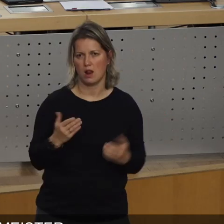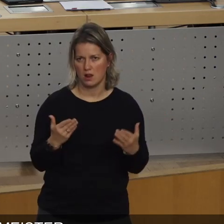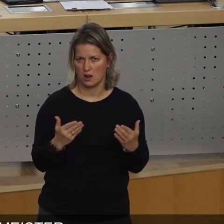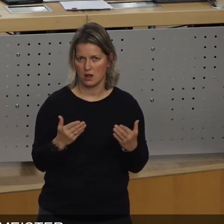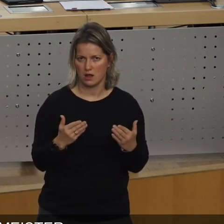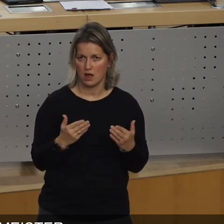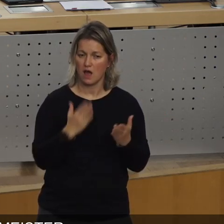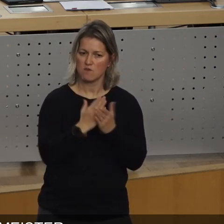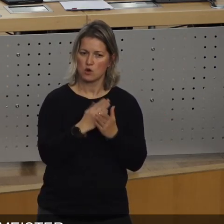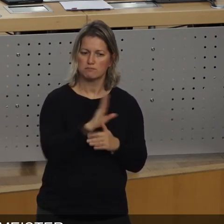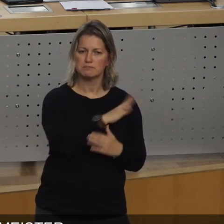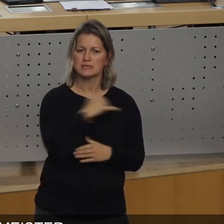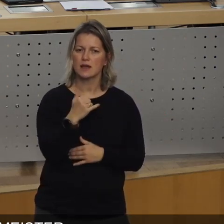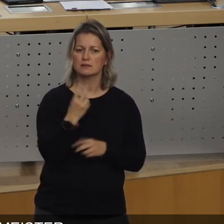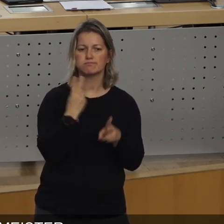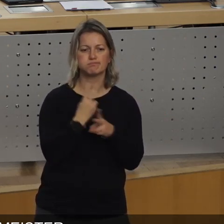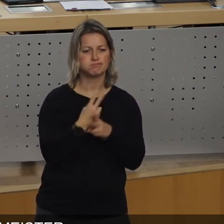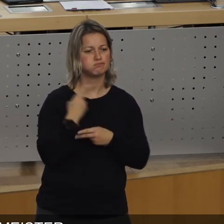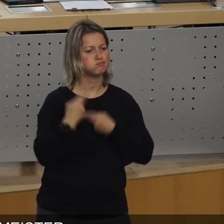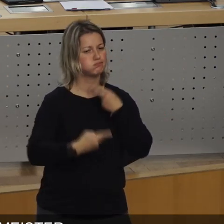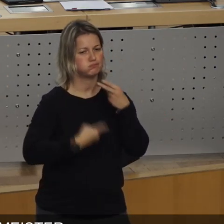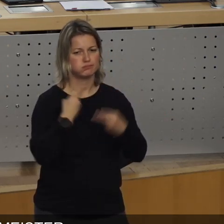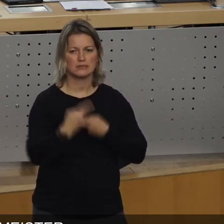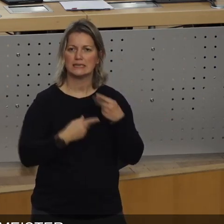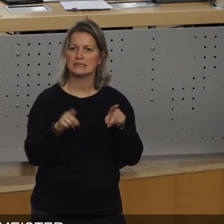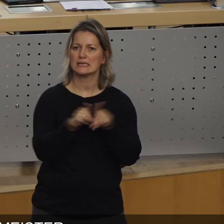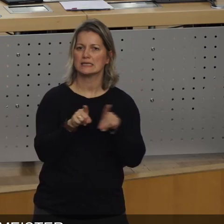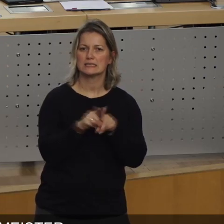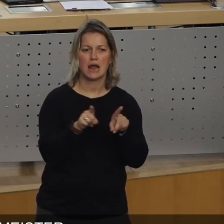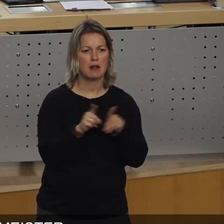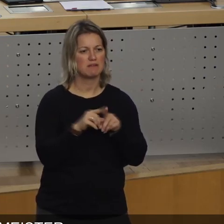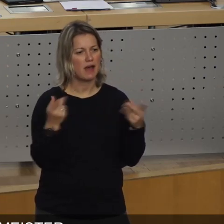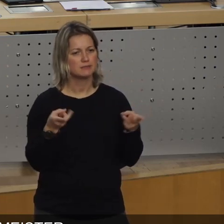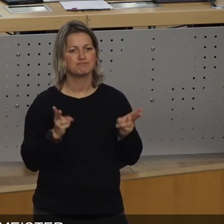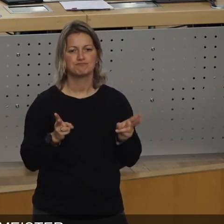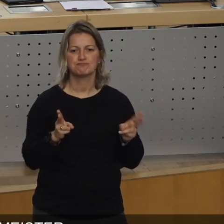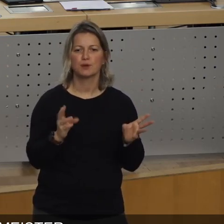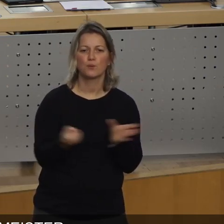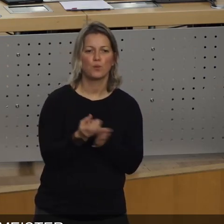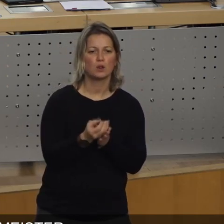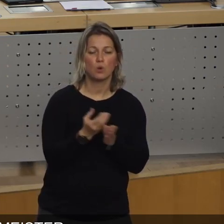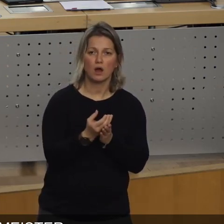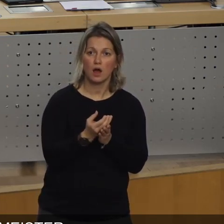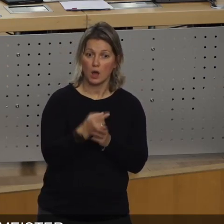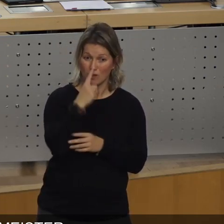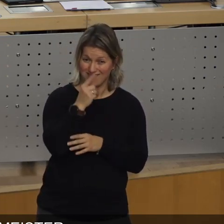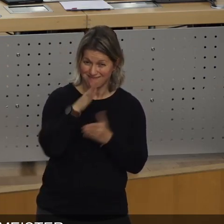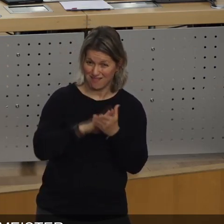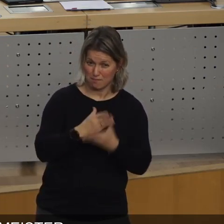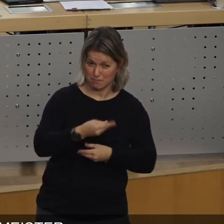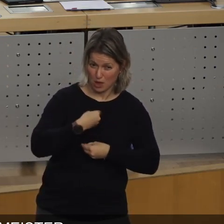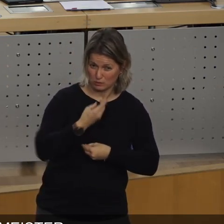... fahrene Bahnen und Wände einreißen, dass eben die Kultur auch mehr hin zum Bürger geht.